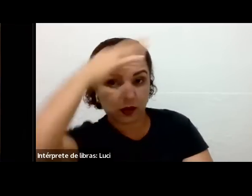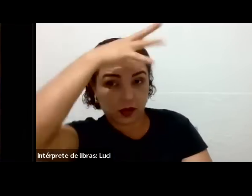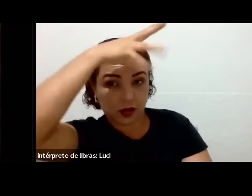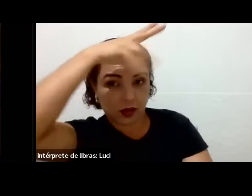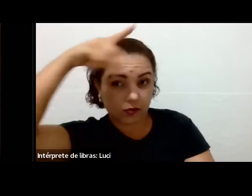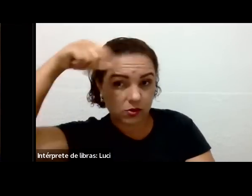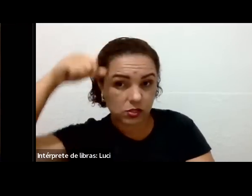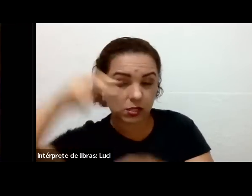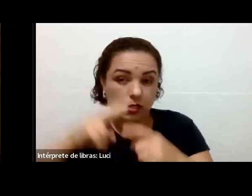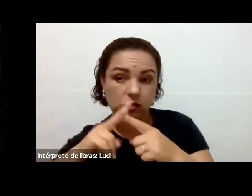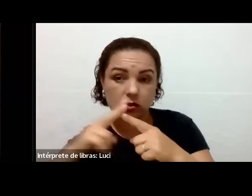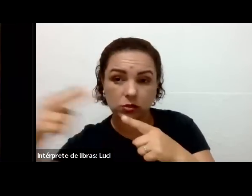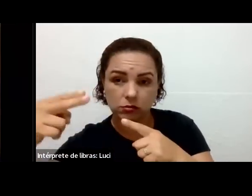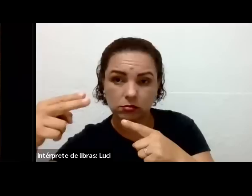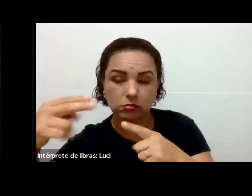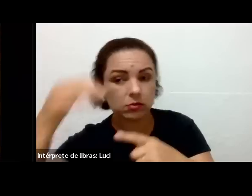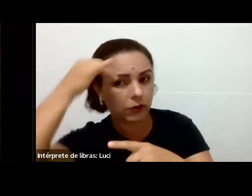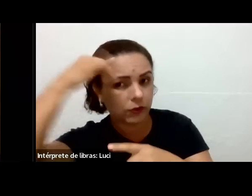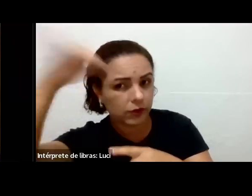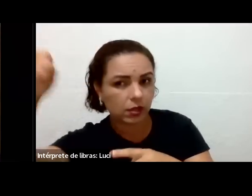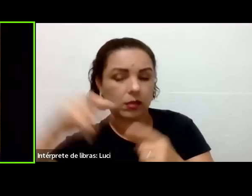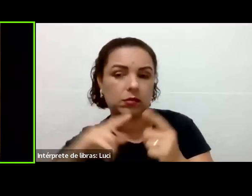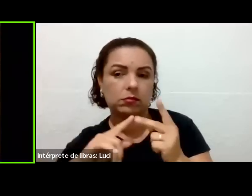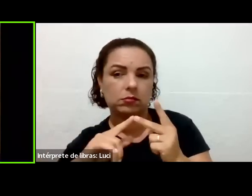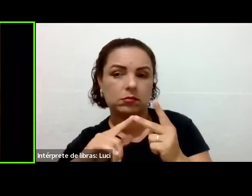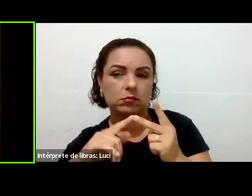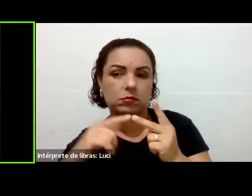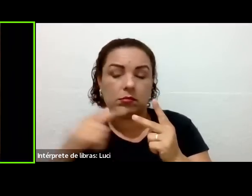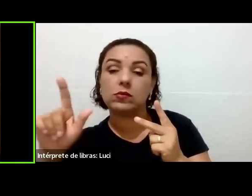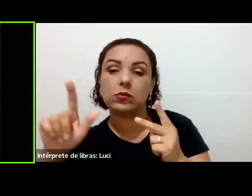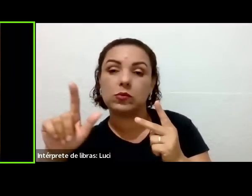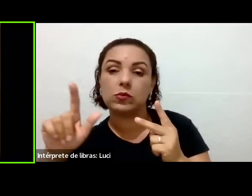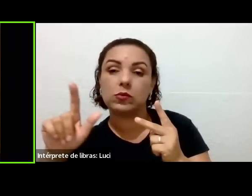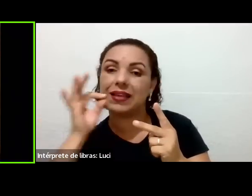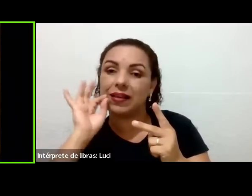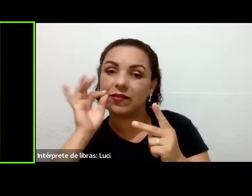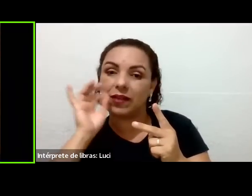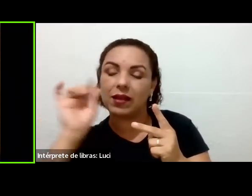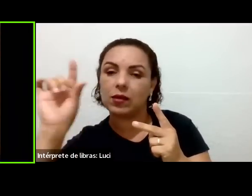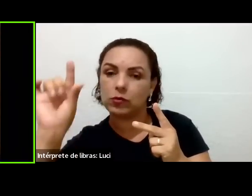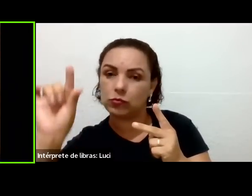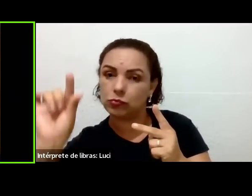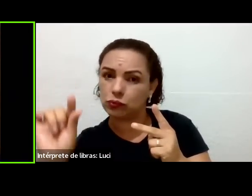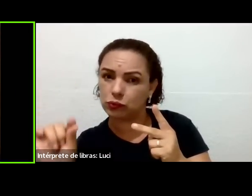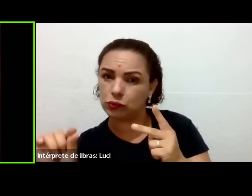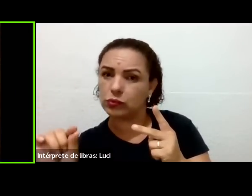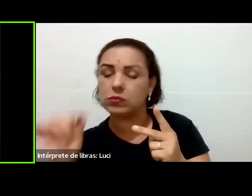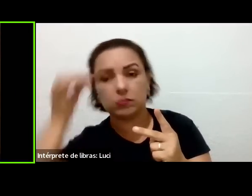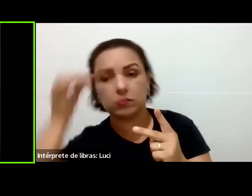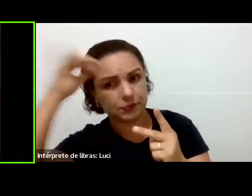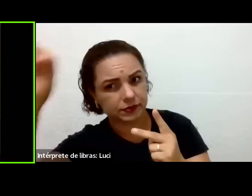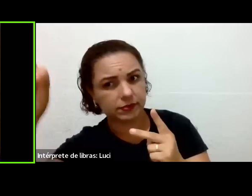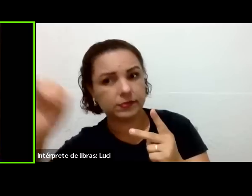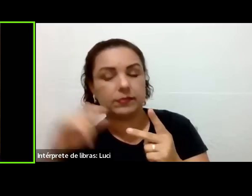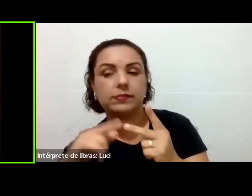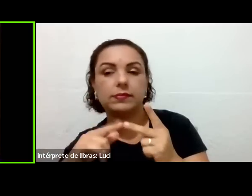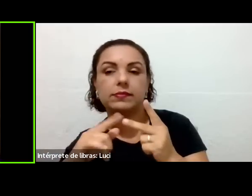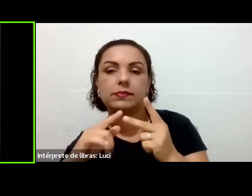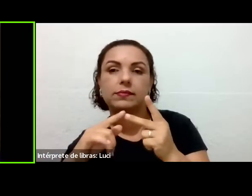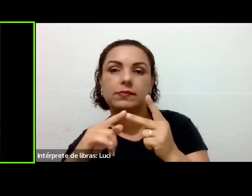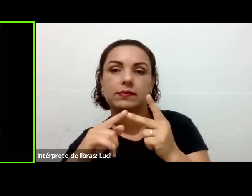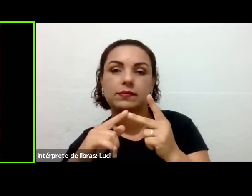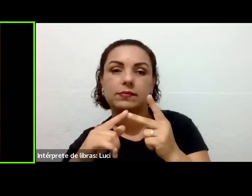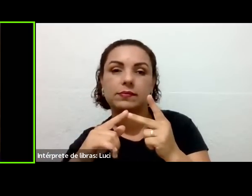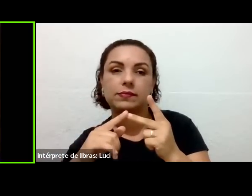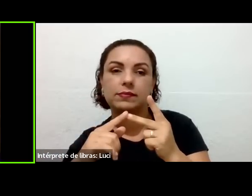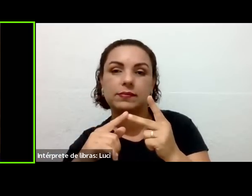Não. O médico falou pra ela diminuir o café? Não. Também não. Não, né? E o que eu vou te falar agora eu